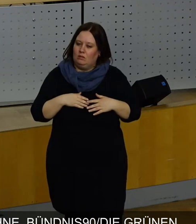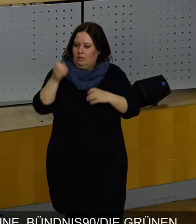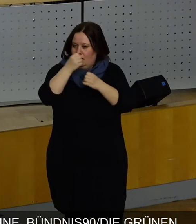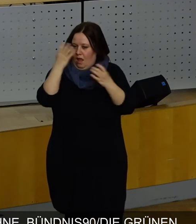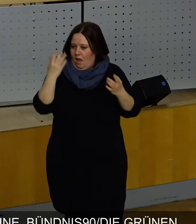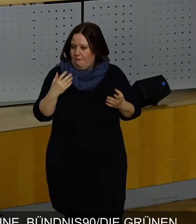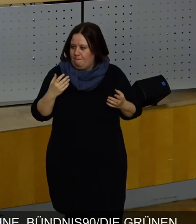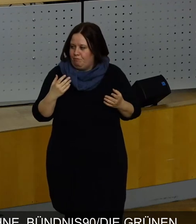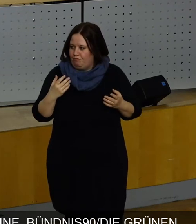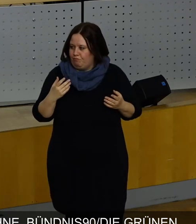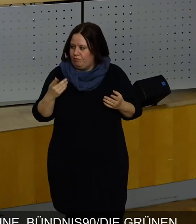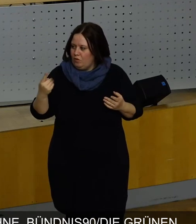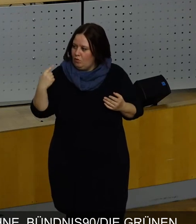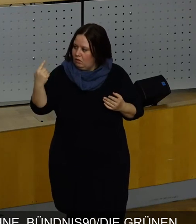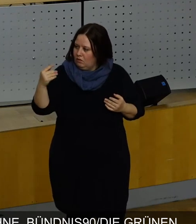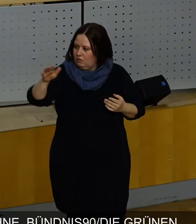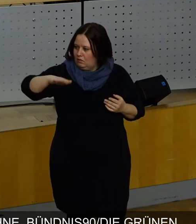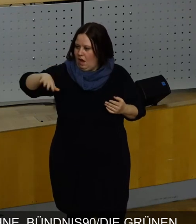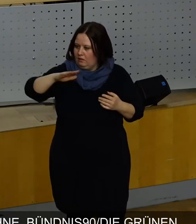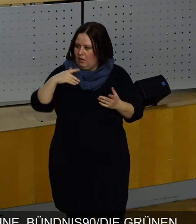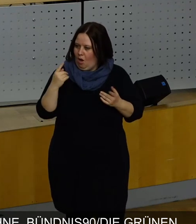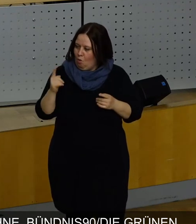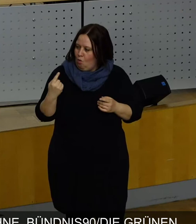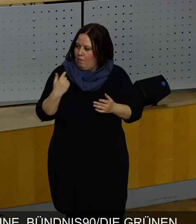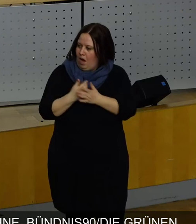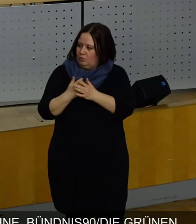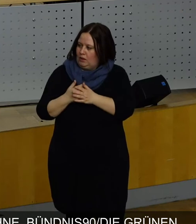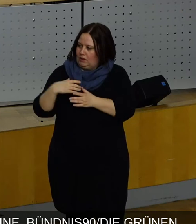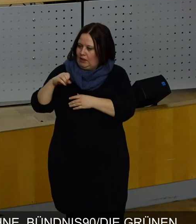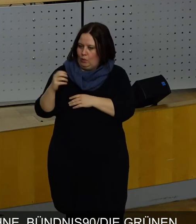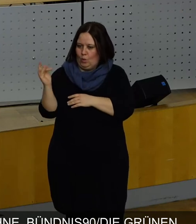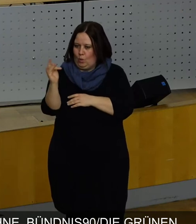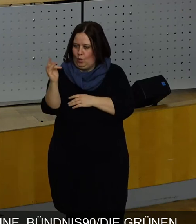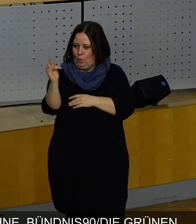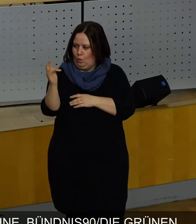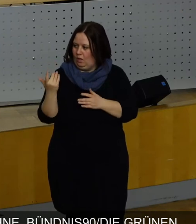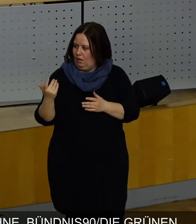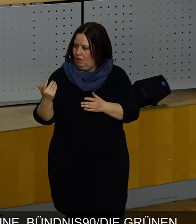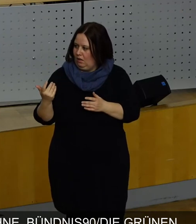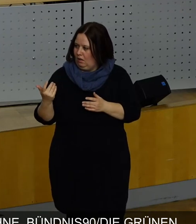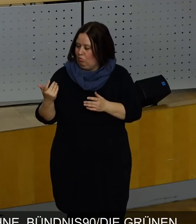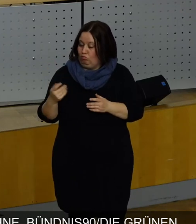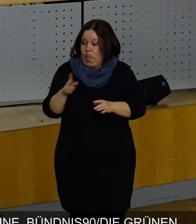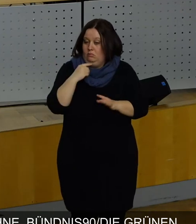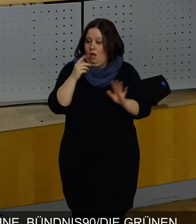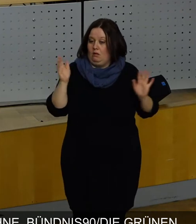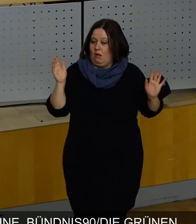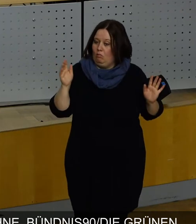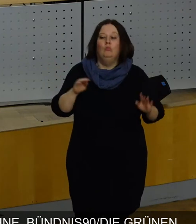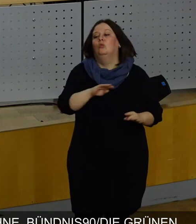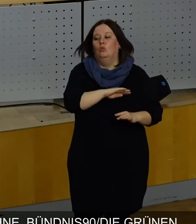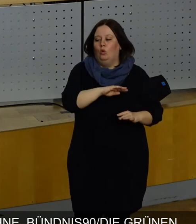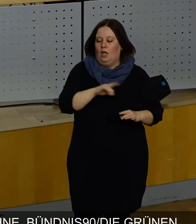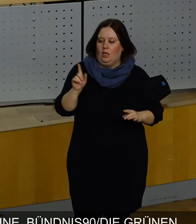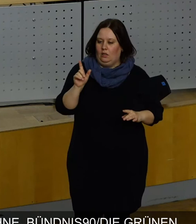klar, dass jetzt von Ihrer Seite vor allem auf die CDU angeschossen wird. Und da sage ich mal, die Kolleginnen